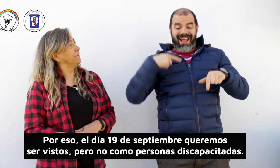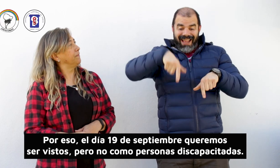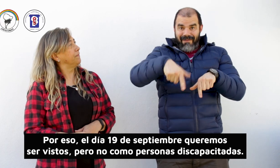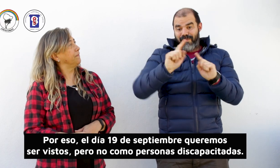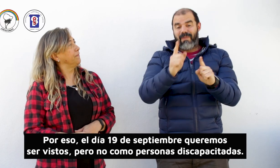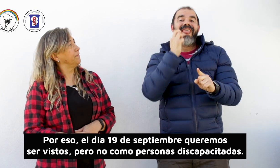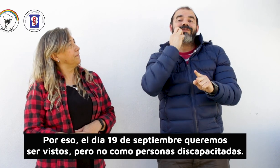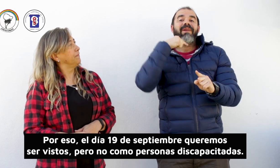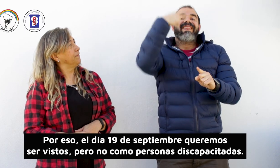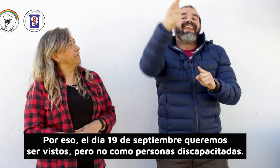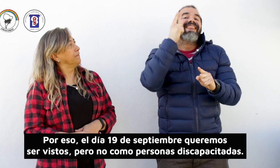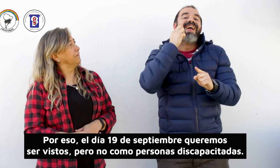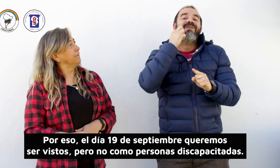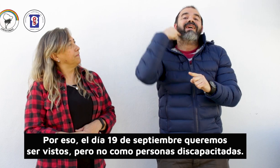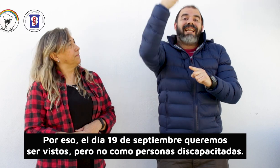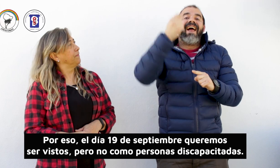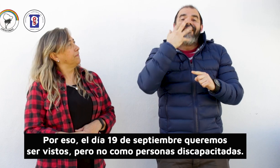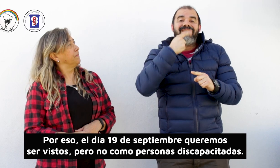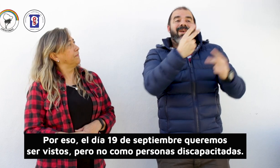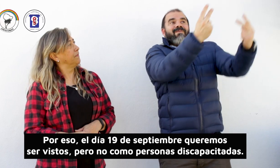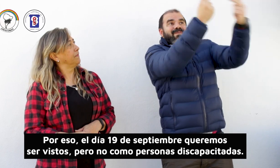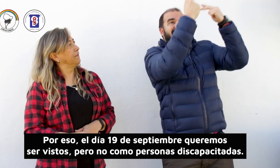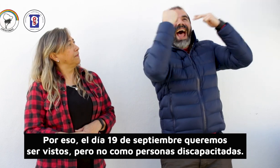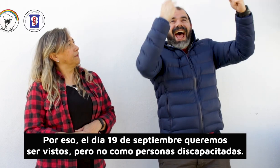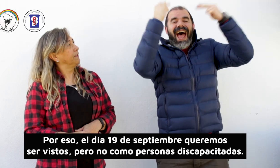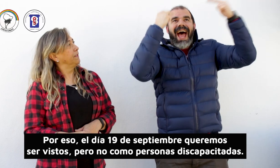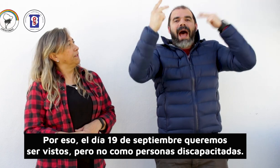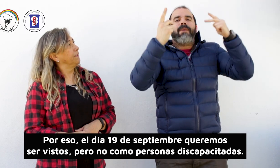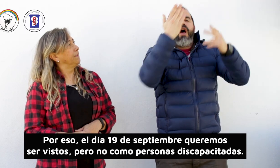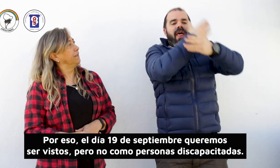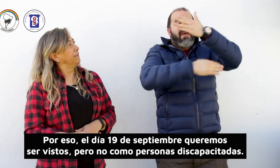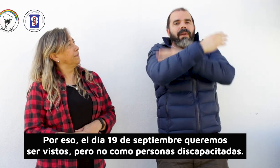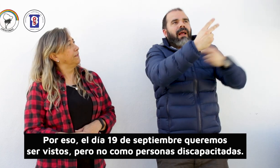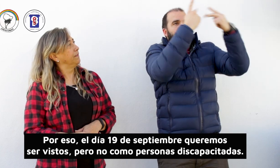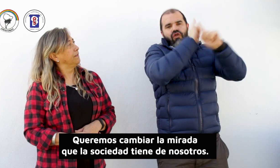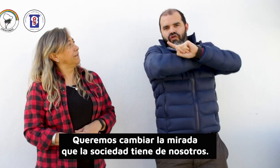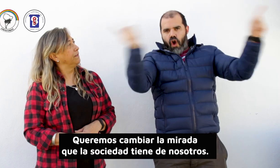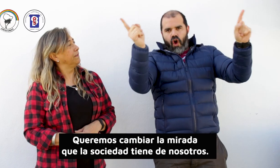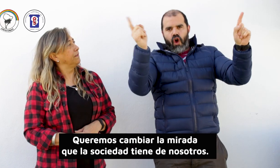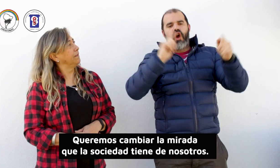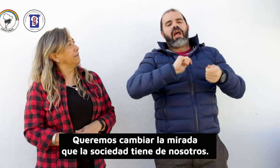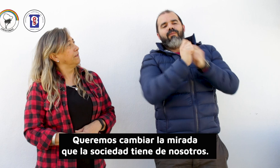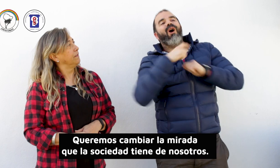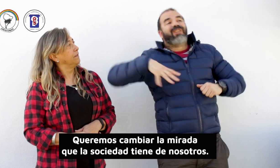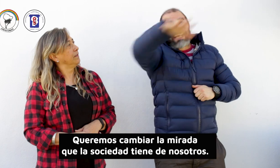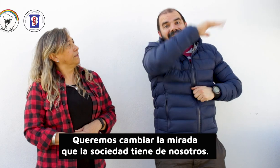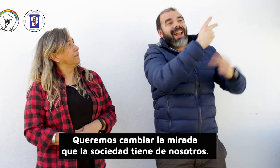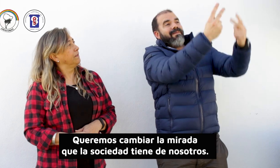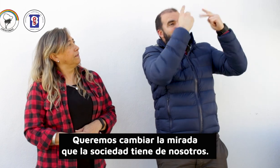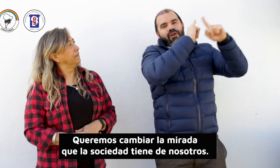Por eso, el día 19 de septiembre queremos ser vistos, pero no como personas discapacitadas. Queremos cambiar la mirada que la sociedad tiene